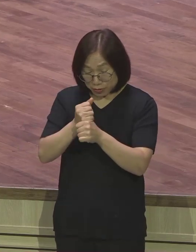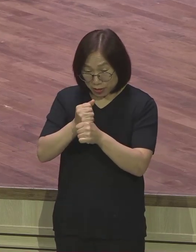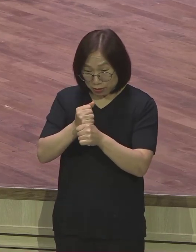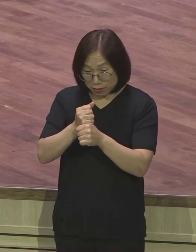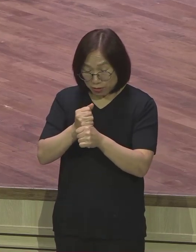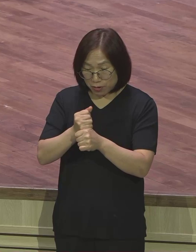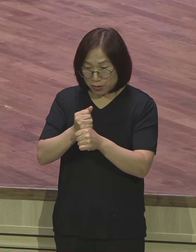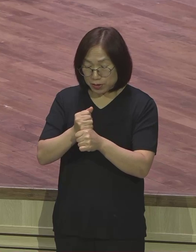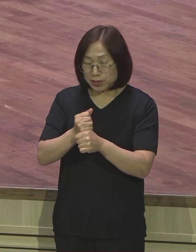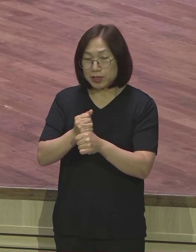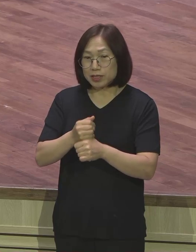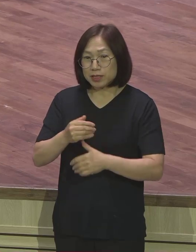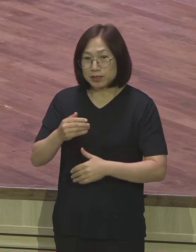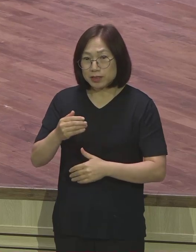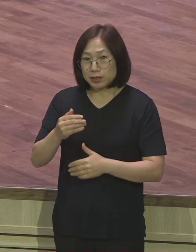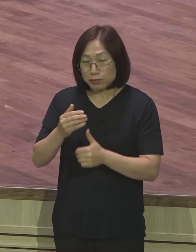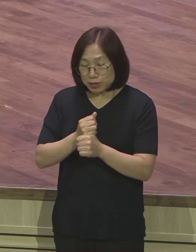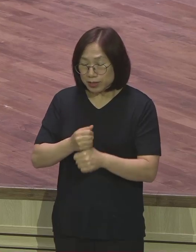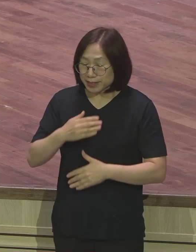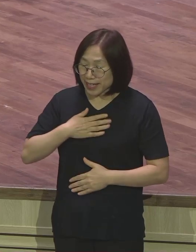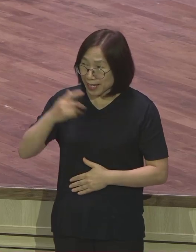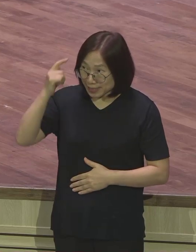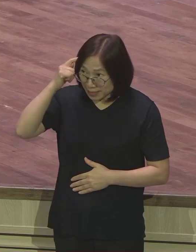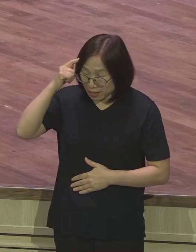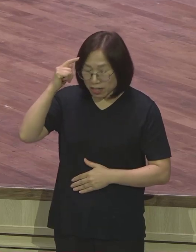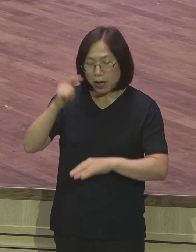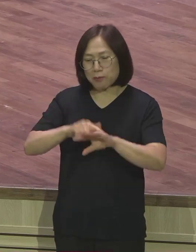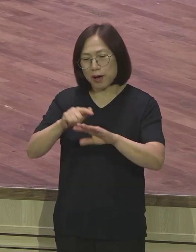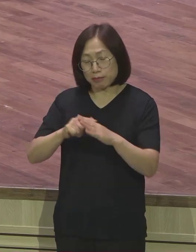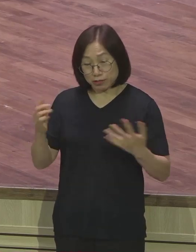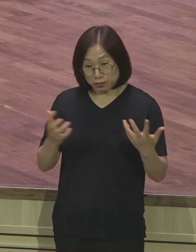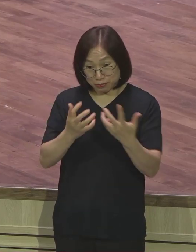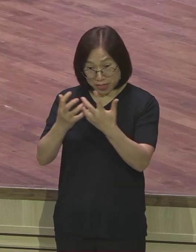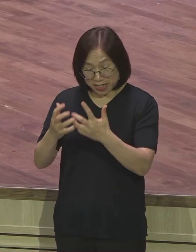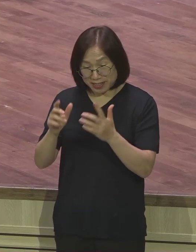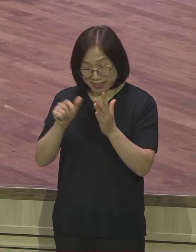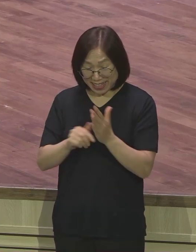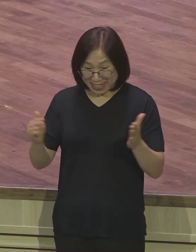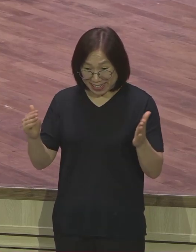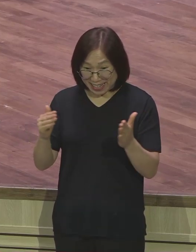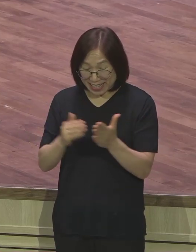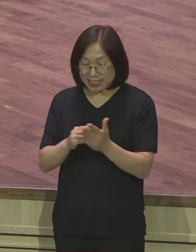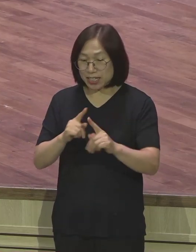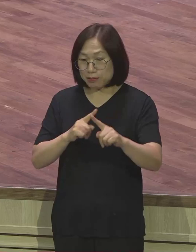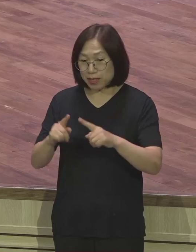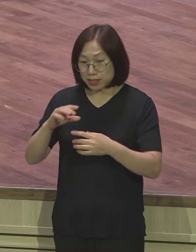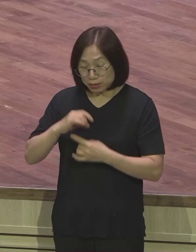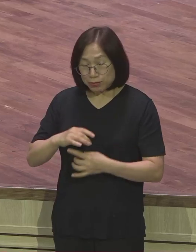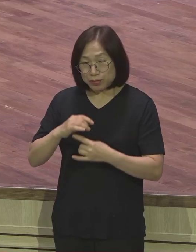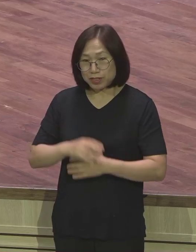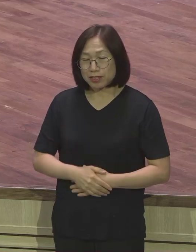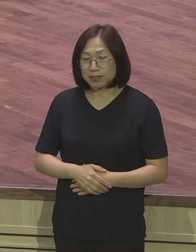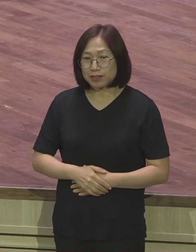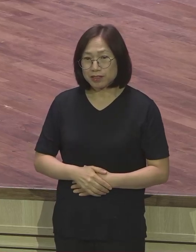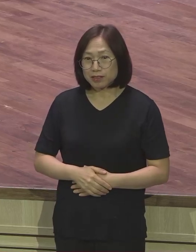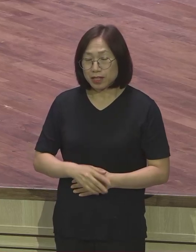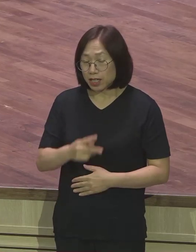생각과 마음이 충만해질 때까지 그래서 10편 105편 19절에 보면 곧 여호와의